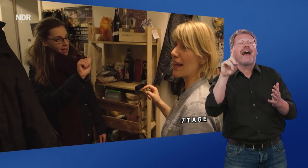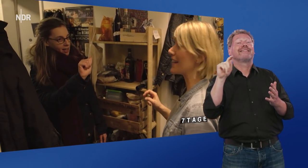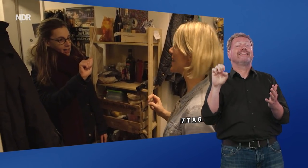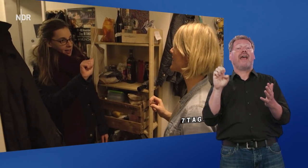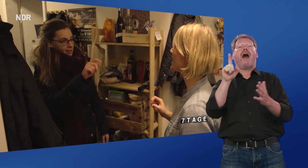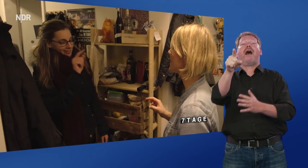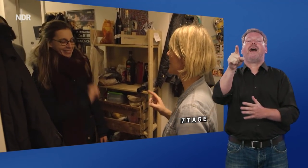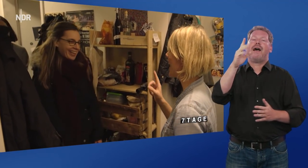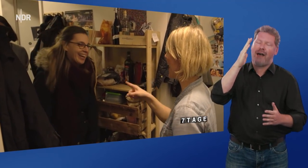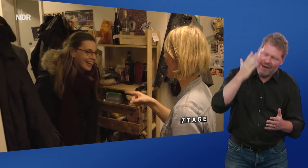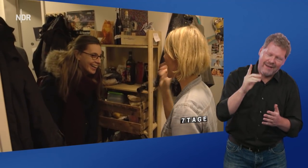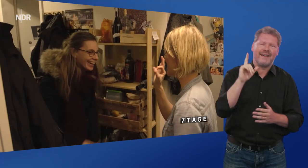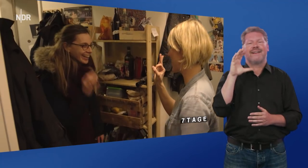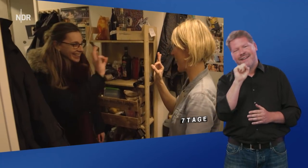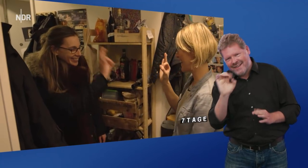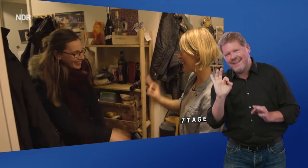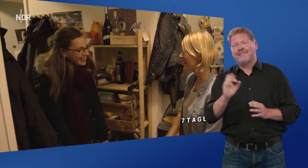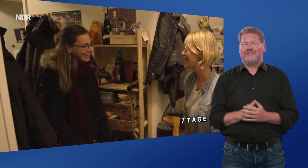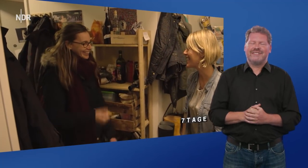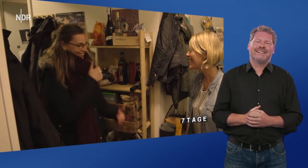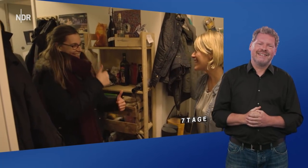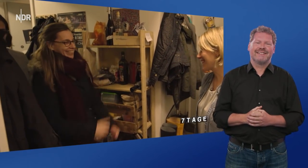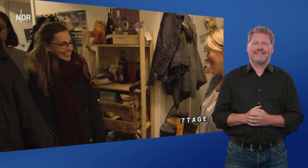Bernadette. Ah, okay. Danke.